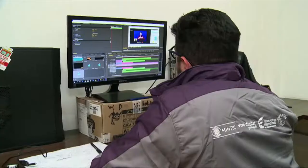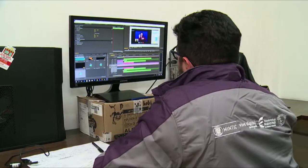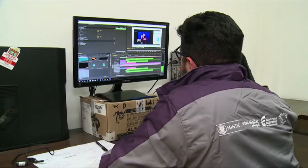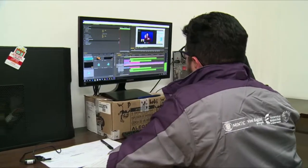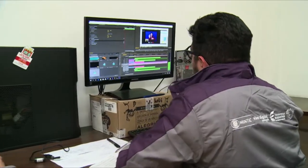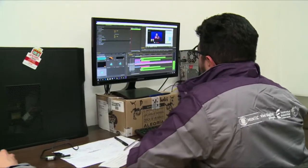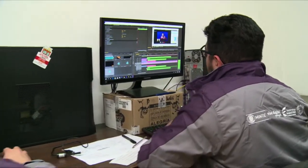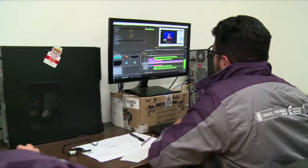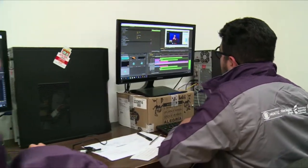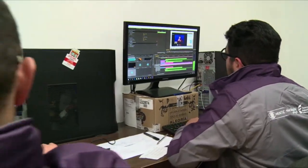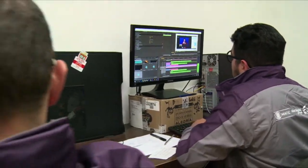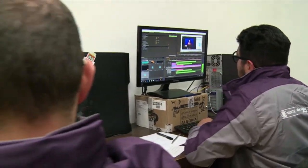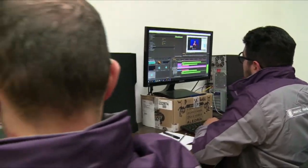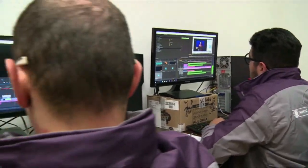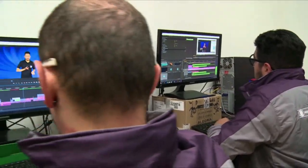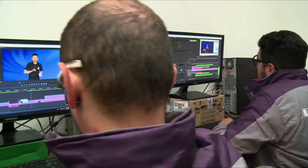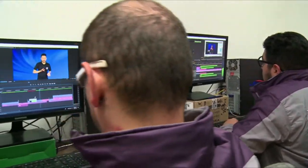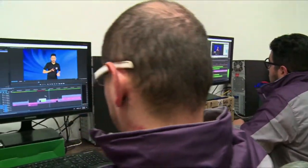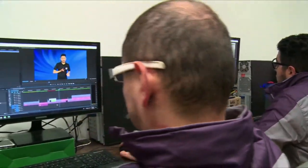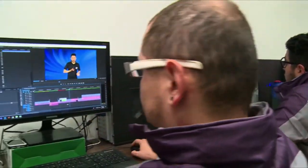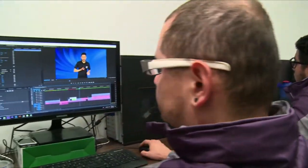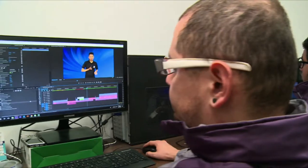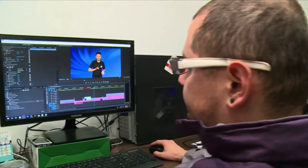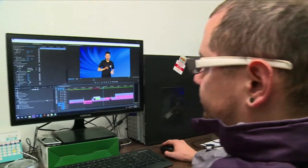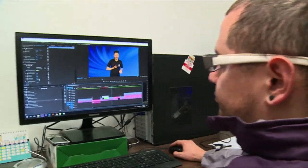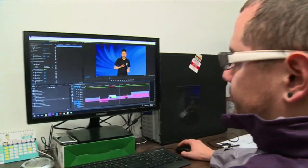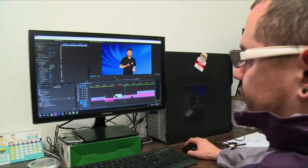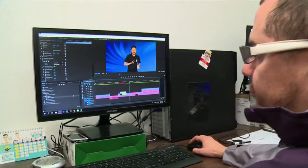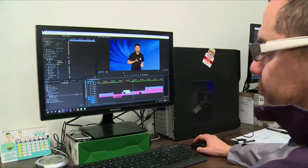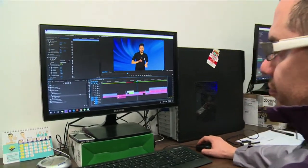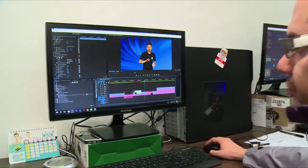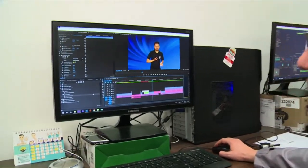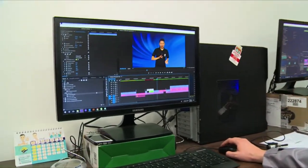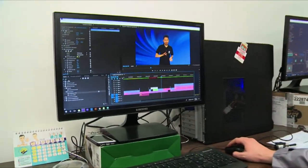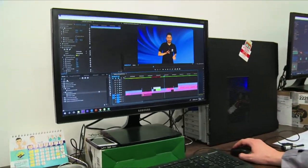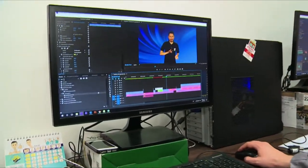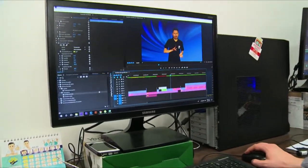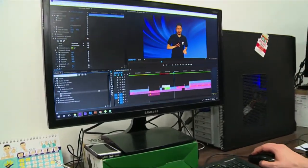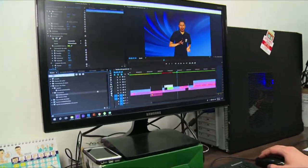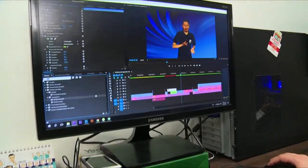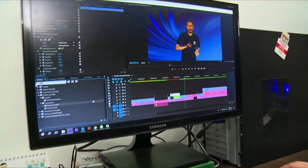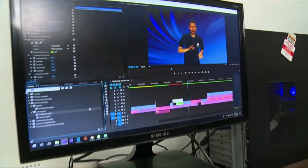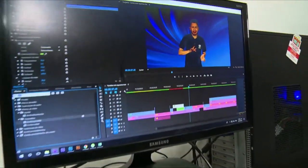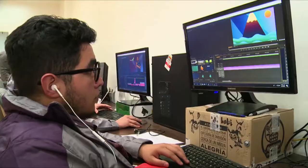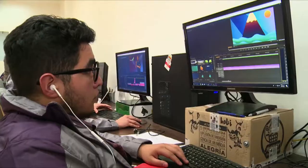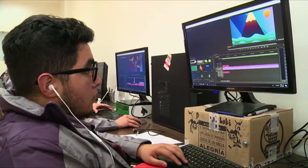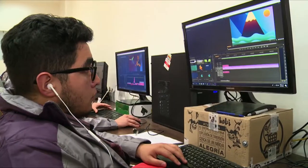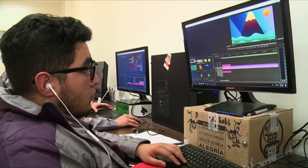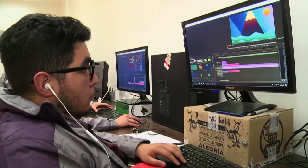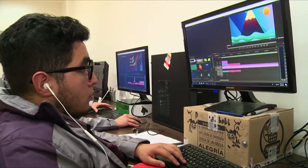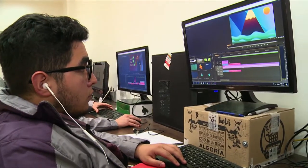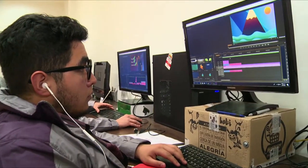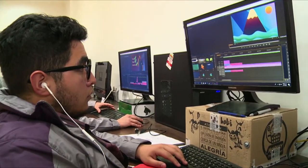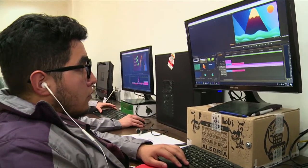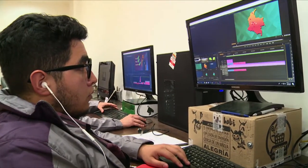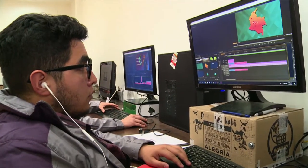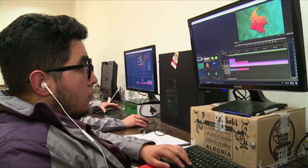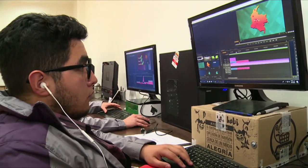transferencia de conocimiento y en innovación al momento de implementar tecnologías para hacer milagros y para facilitar la